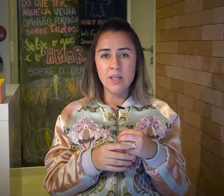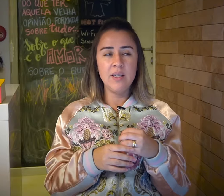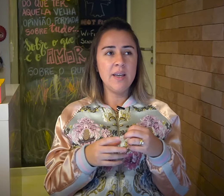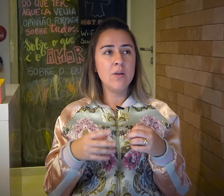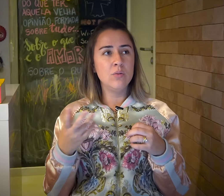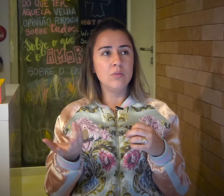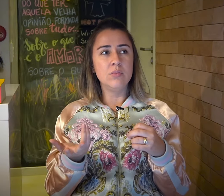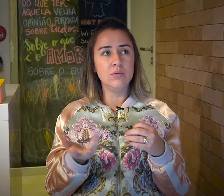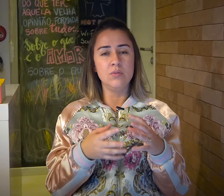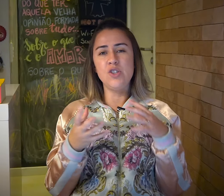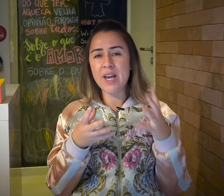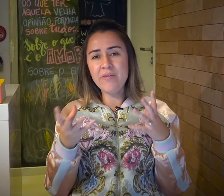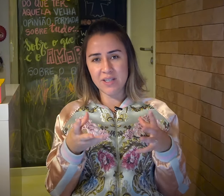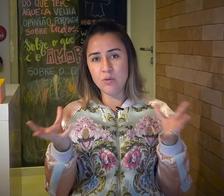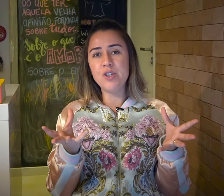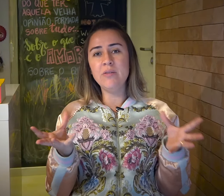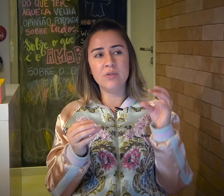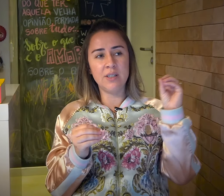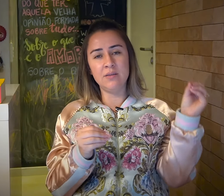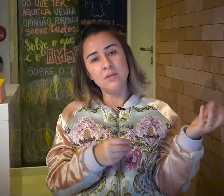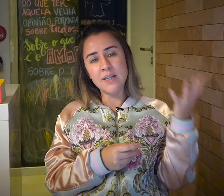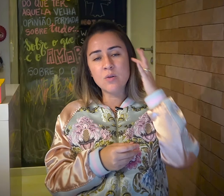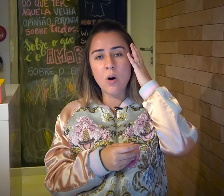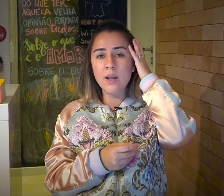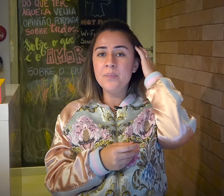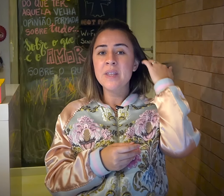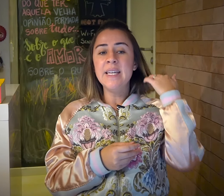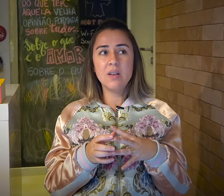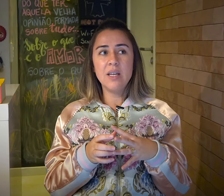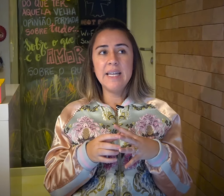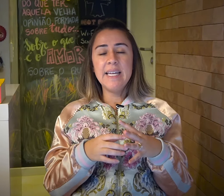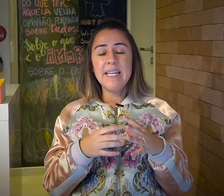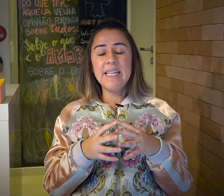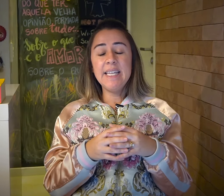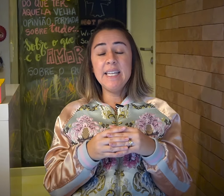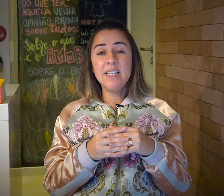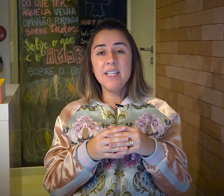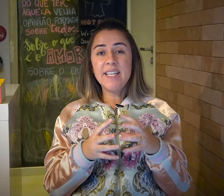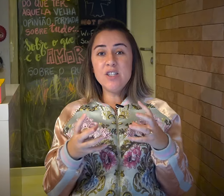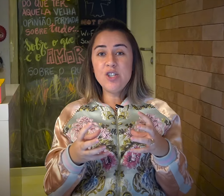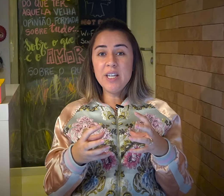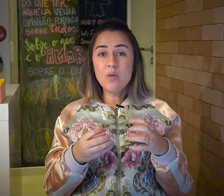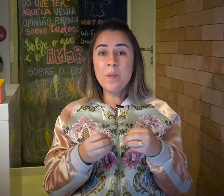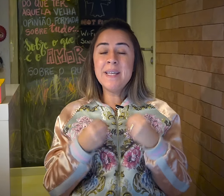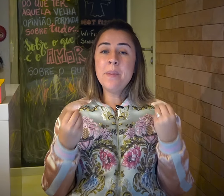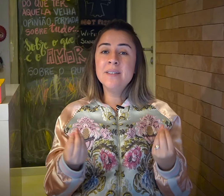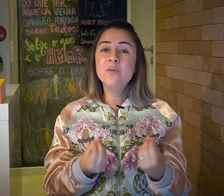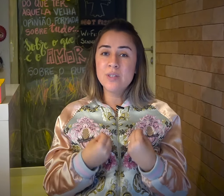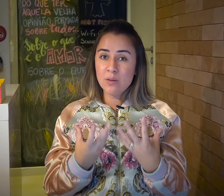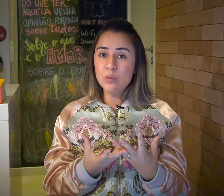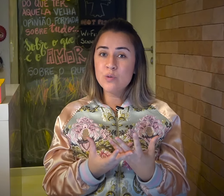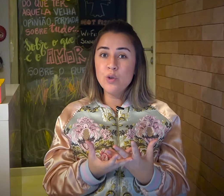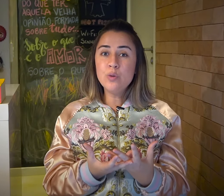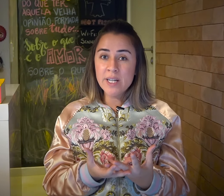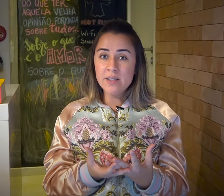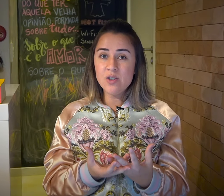que é o chefe executivo da escola, e que tinha uma demanda dos alunos muito grande